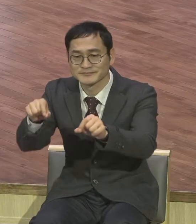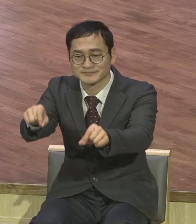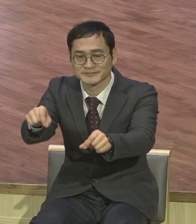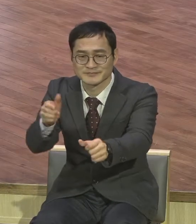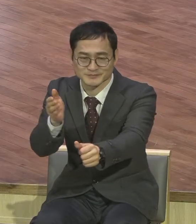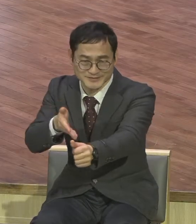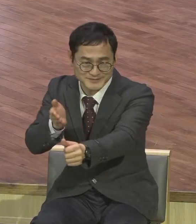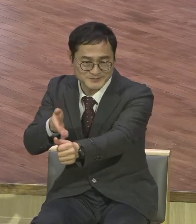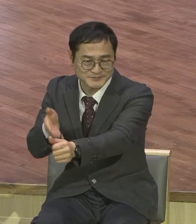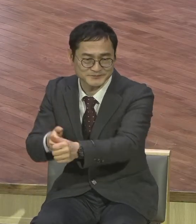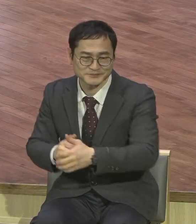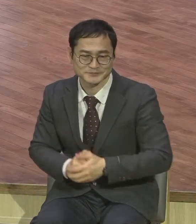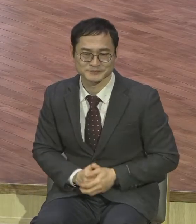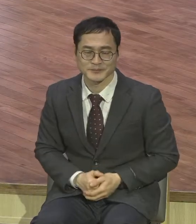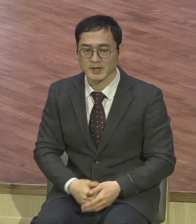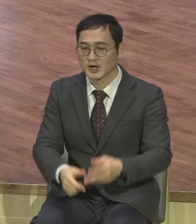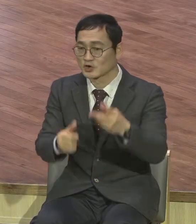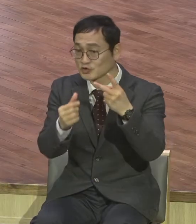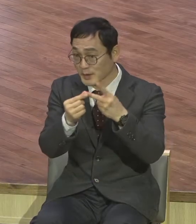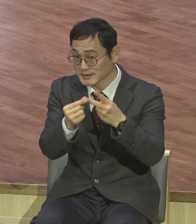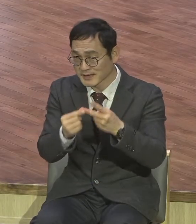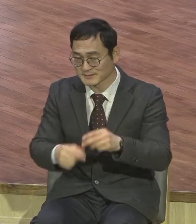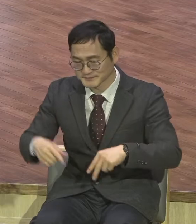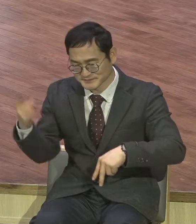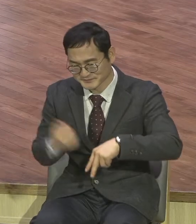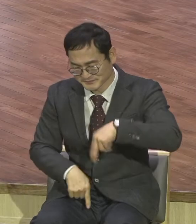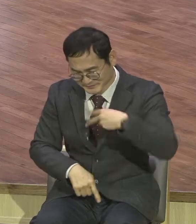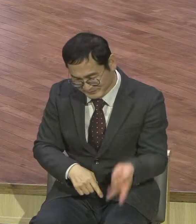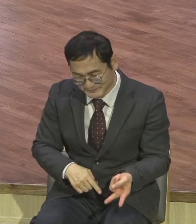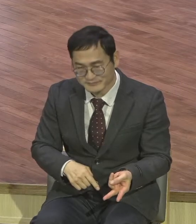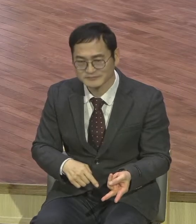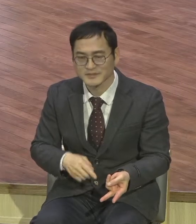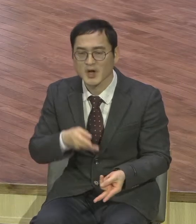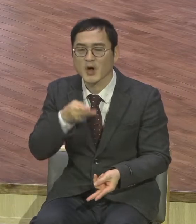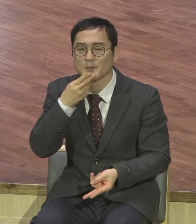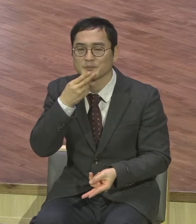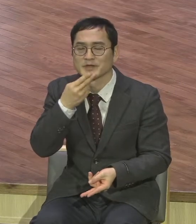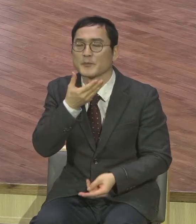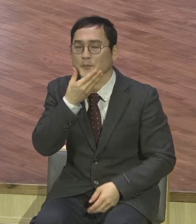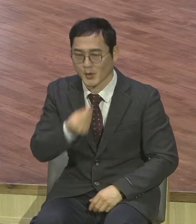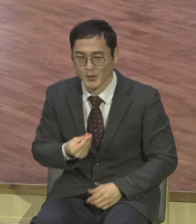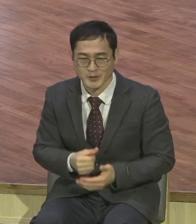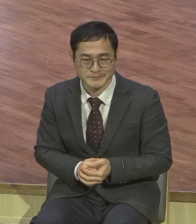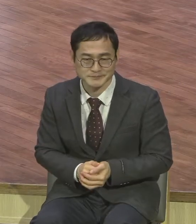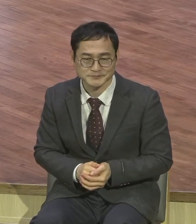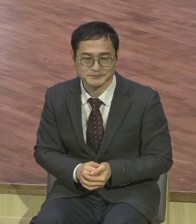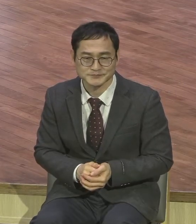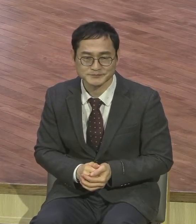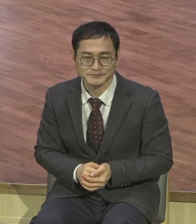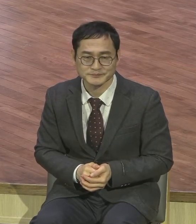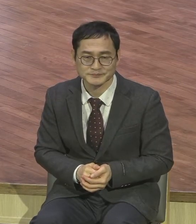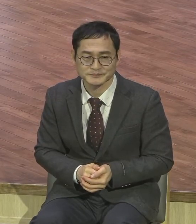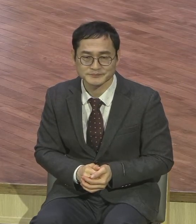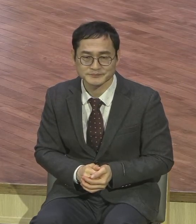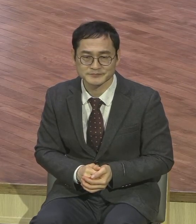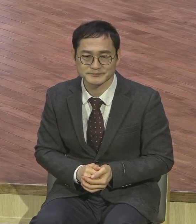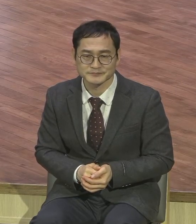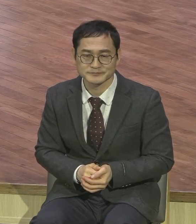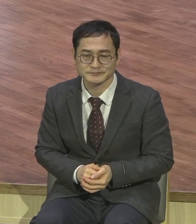동재로 실족하지 않는 복입니다 자 의심과 회의 속에 있던 세례연을 향해 예수님께서요 어떤